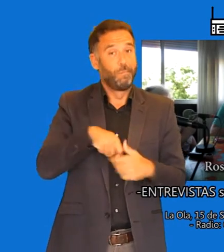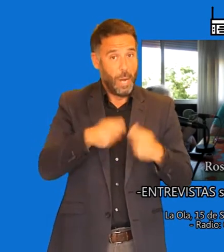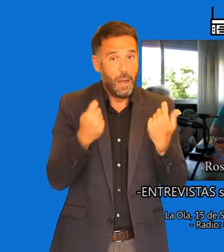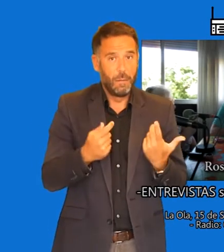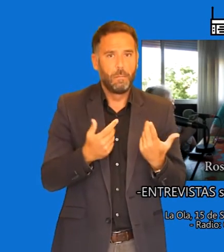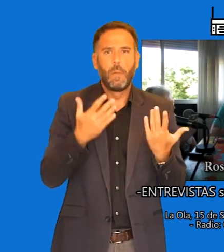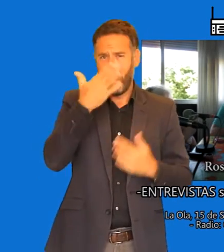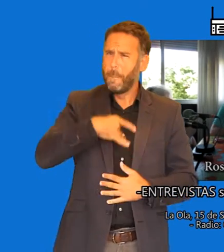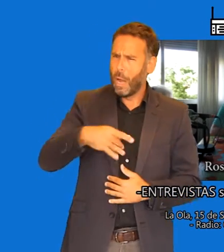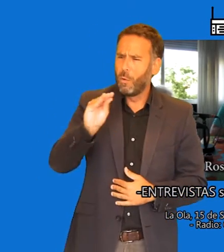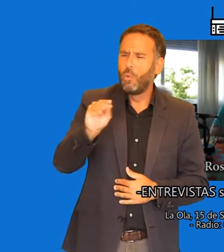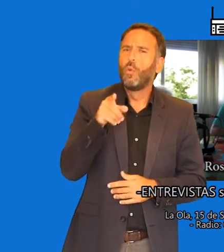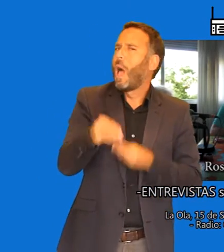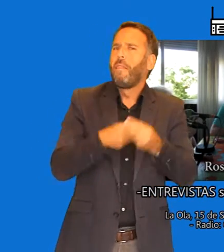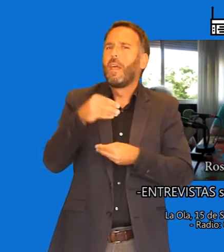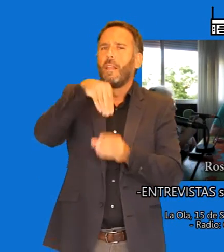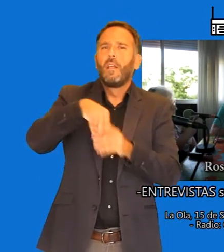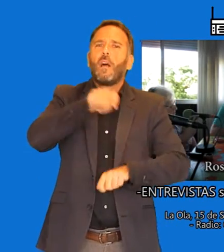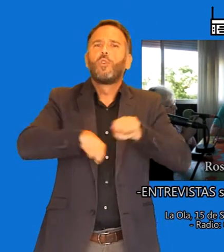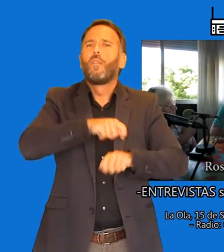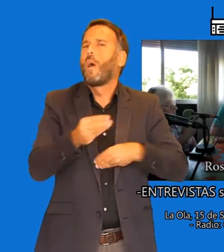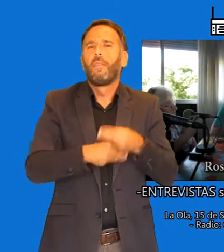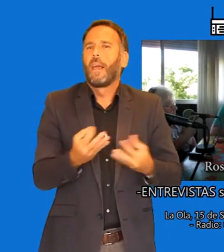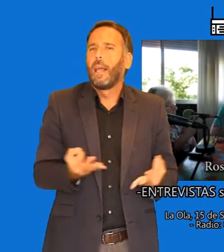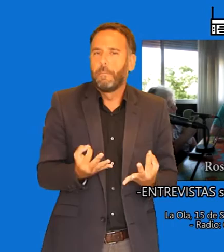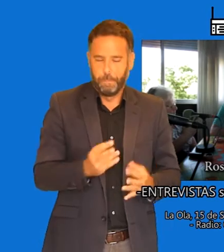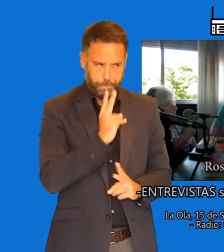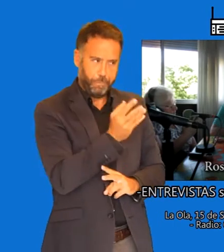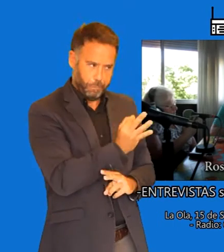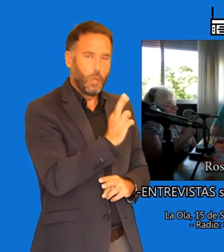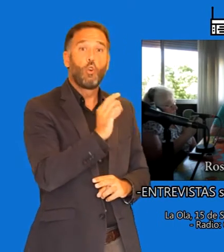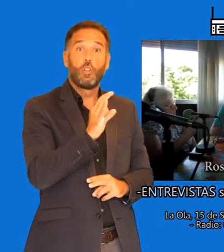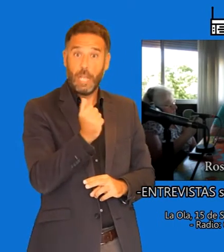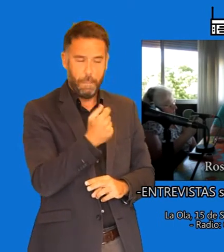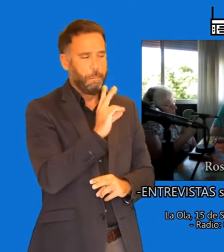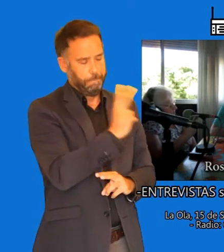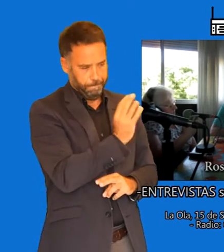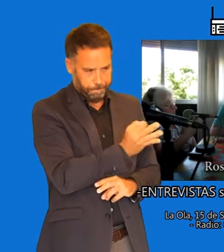¿qué es que hacéis vosotros en vuestra asociación? Nosotros ahora mismo estamos, sobre todo,